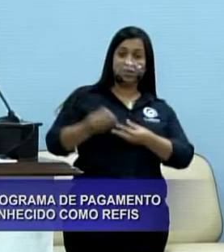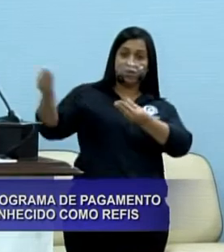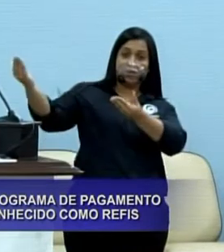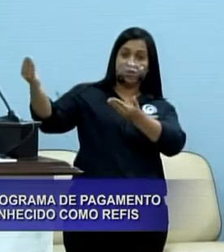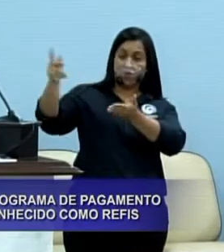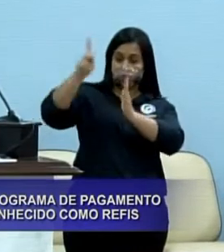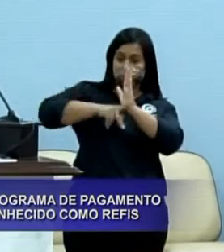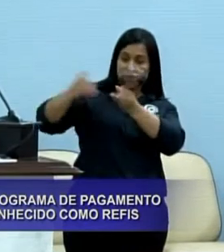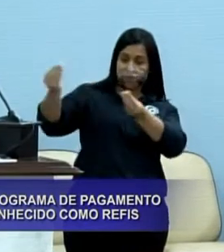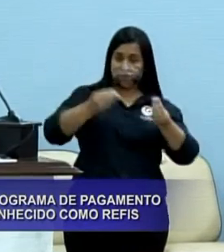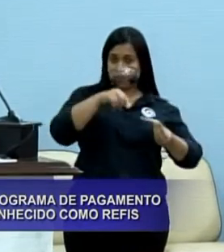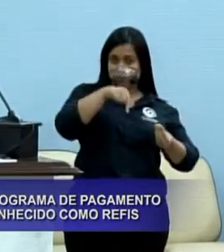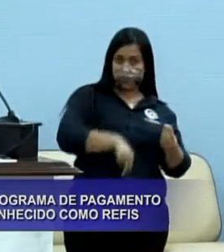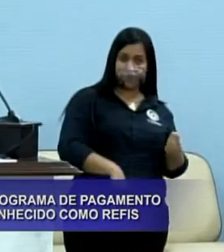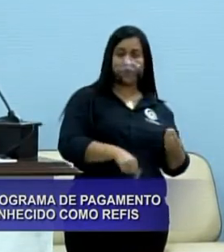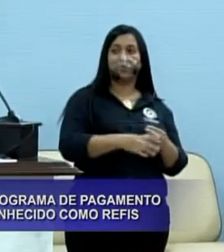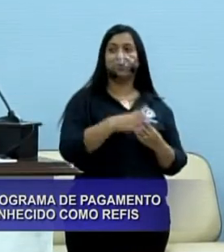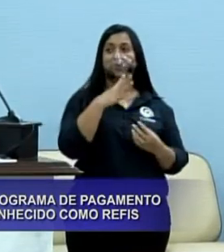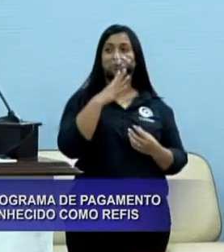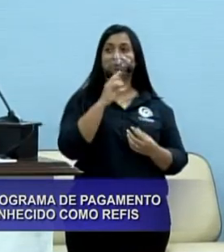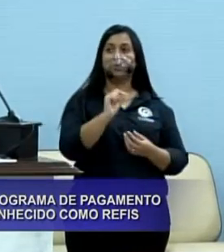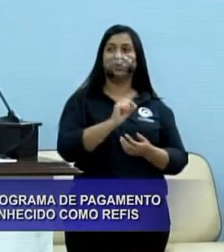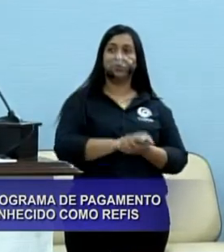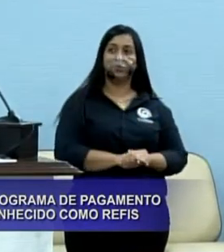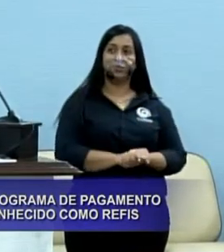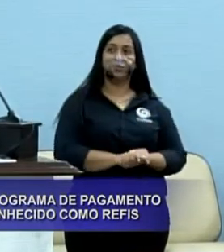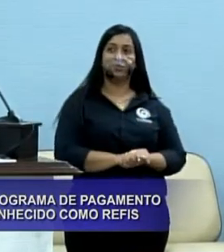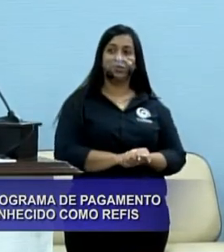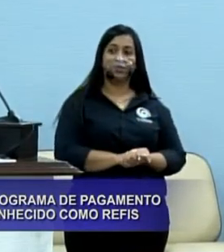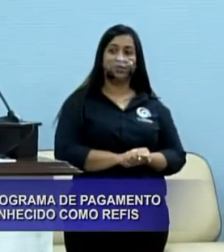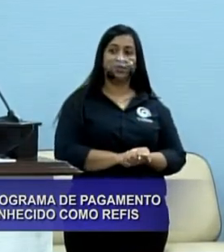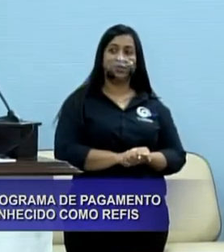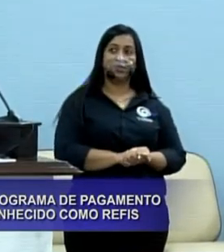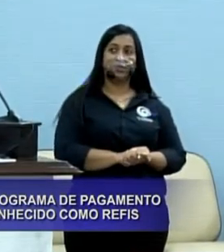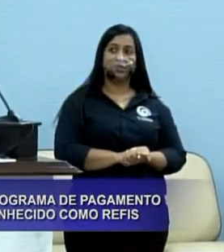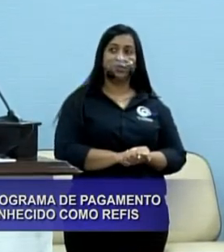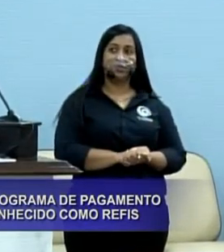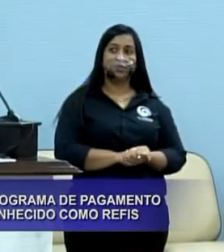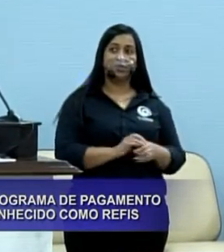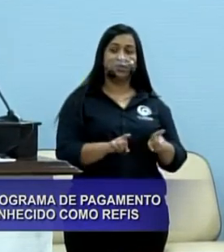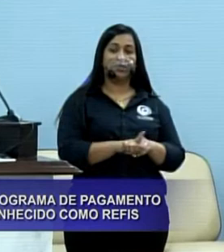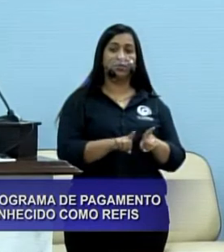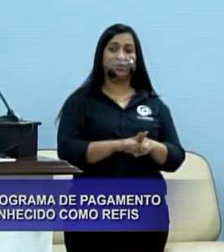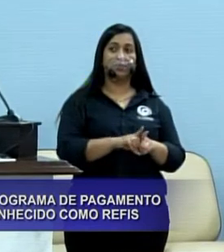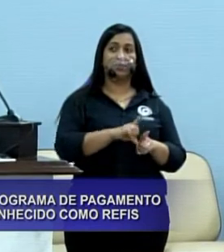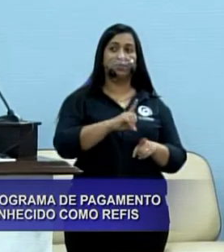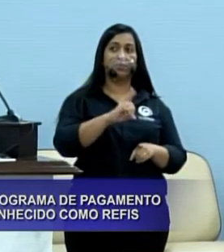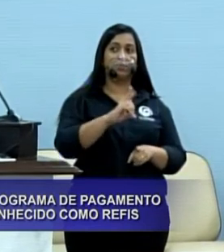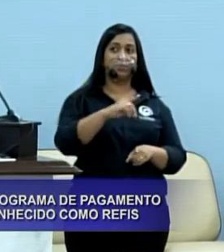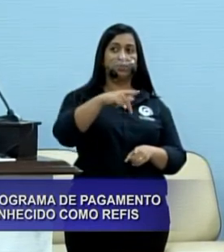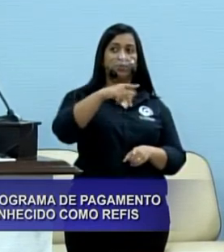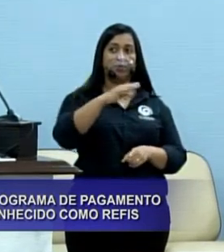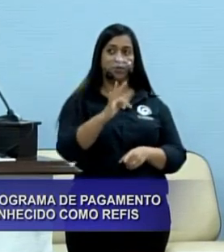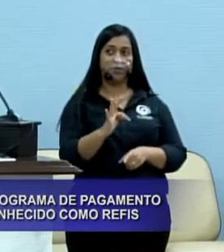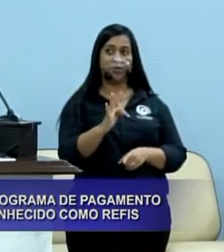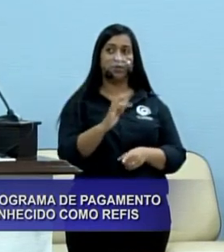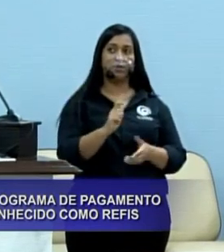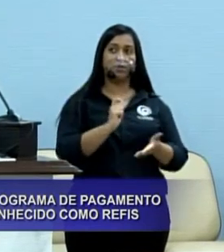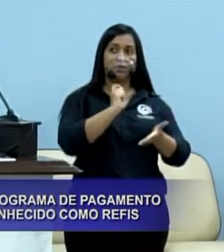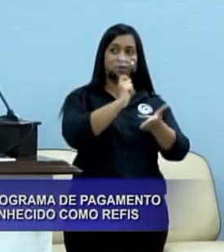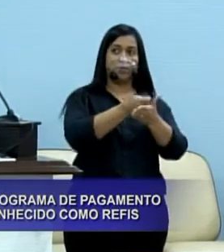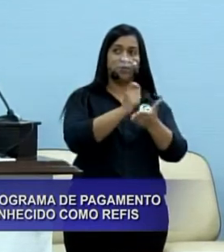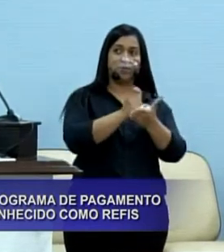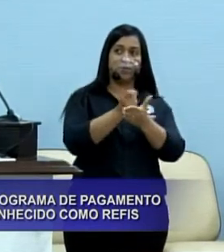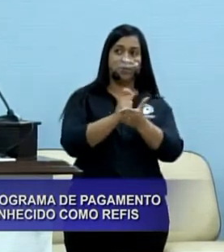projeto mais conhecido como a nível federal do Refis ou do próprio PPI, que é o Programa de Pagamento Incentivado,